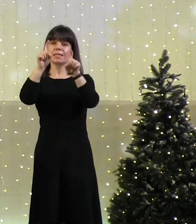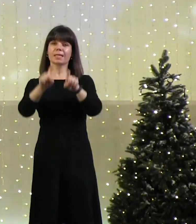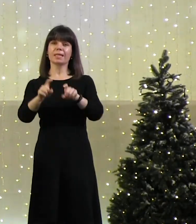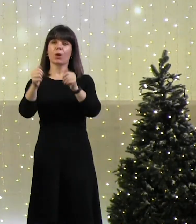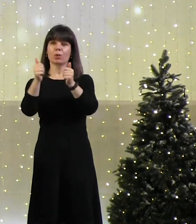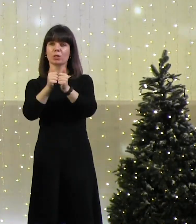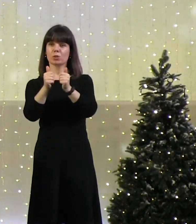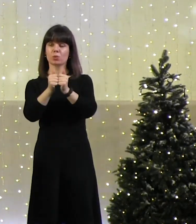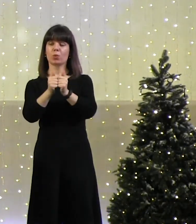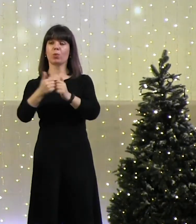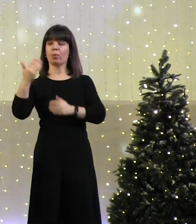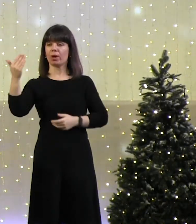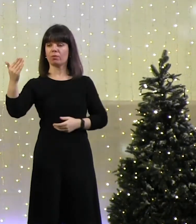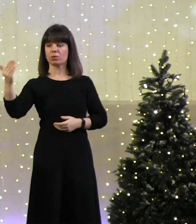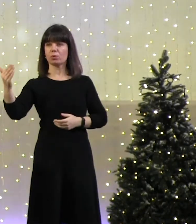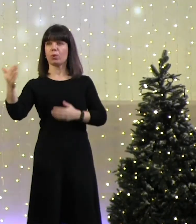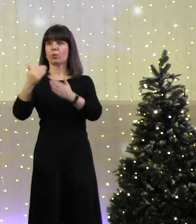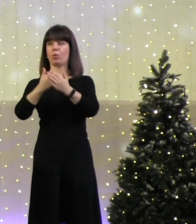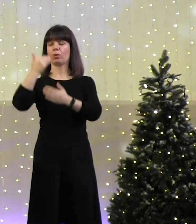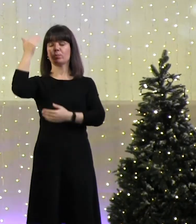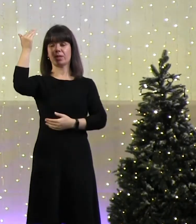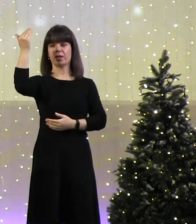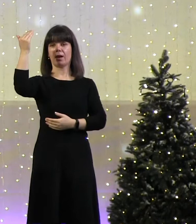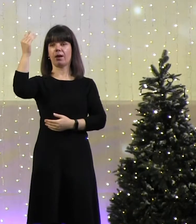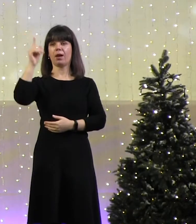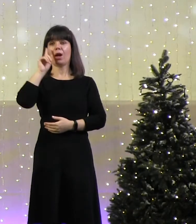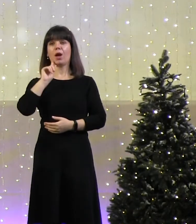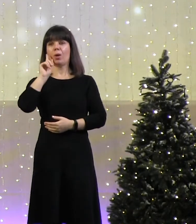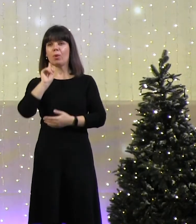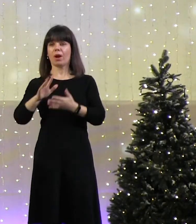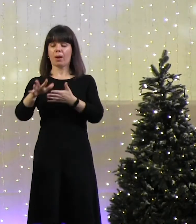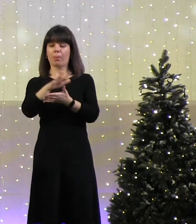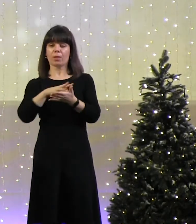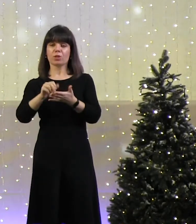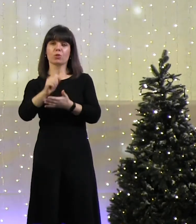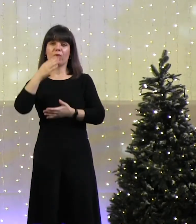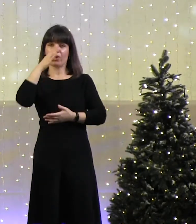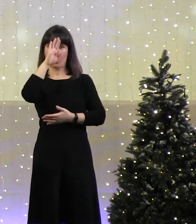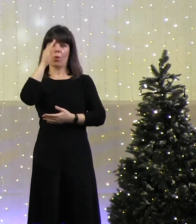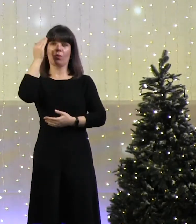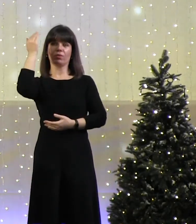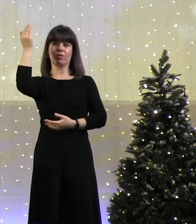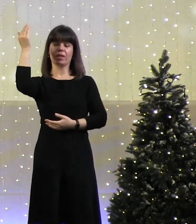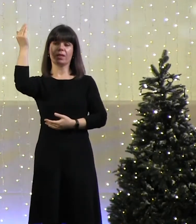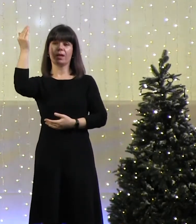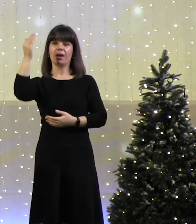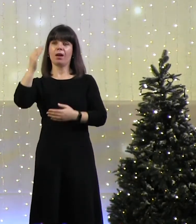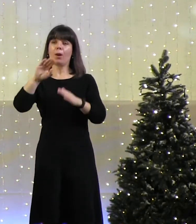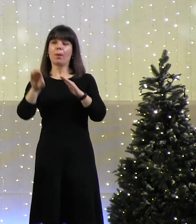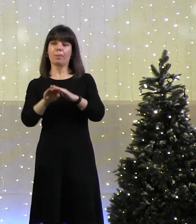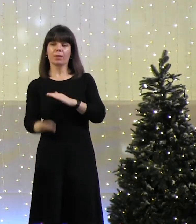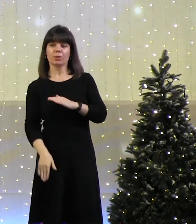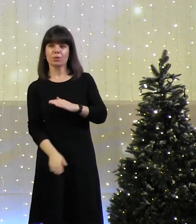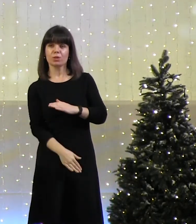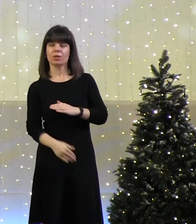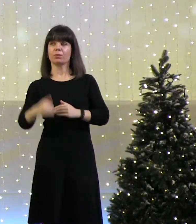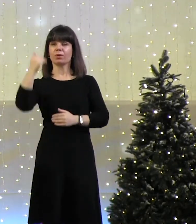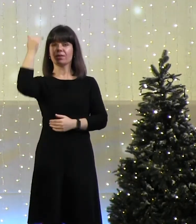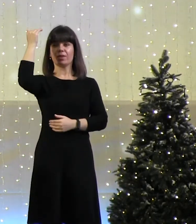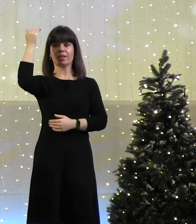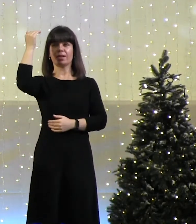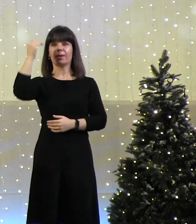одеснуй по правую сторону от меня, пока положу врагов твоих в подножье ног твоих».